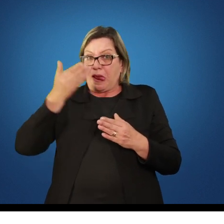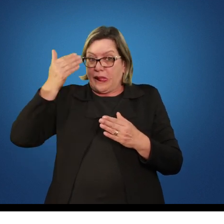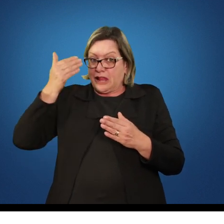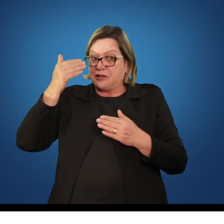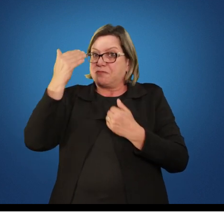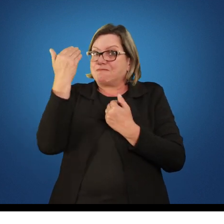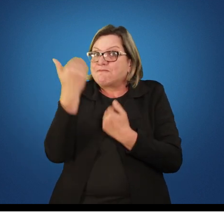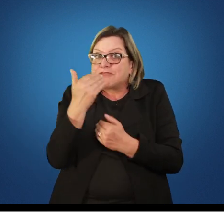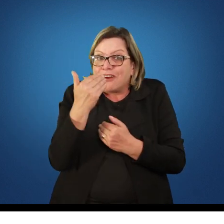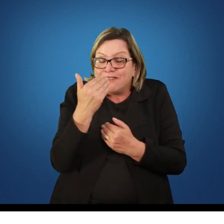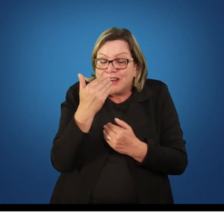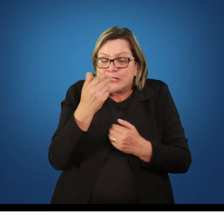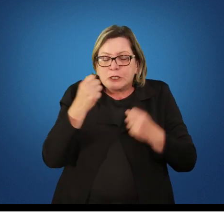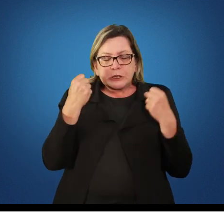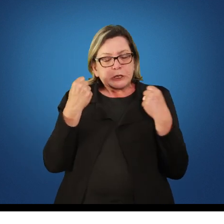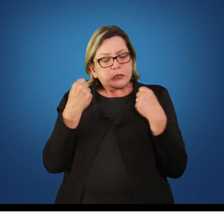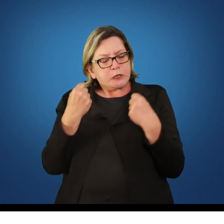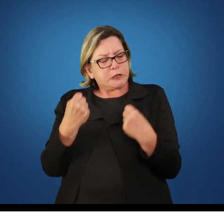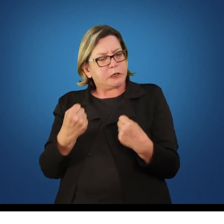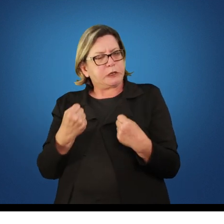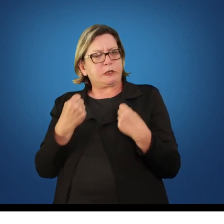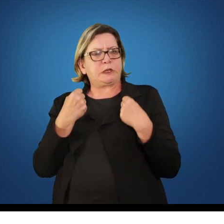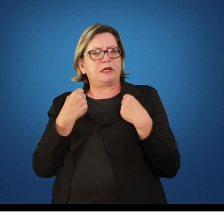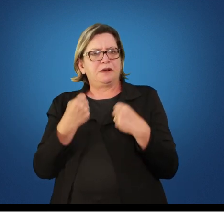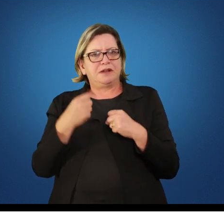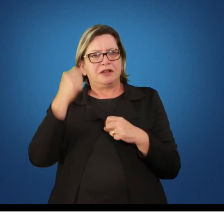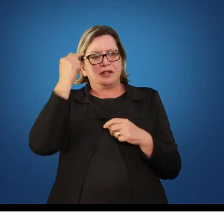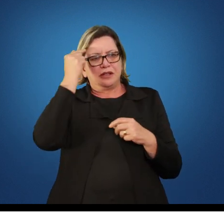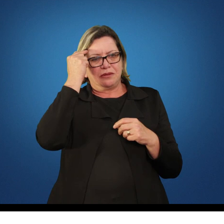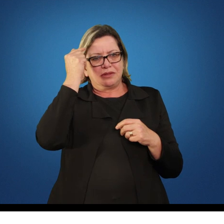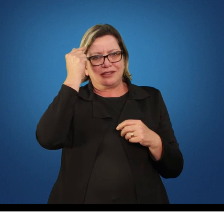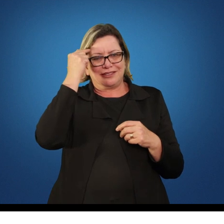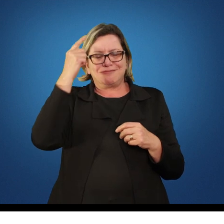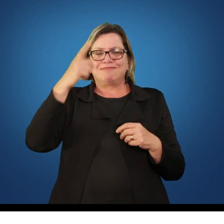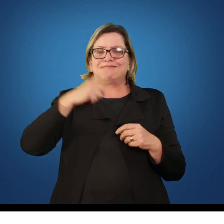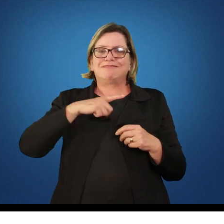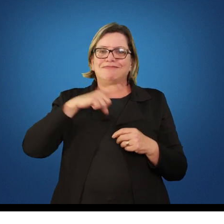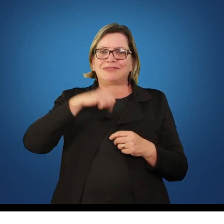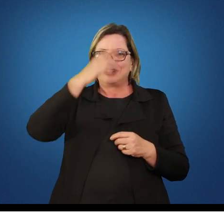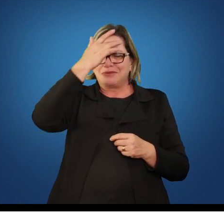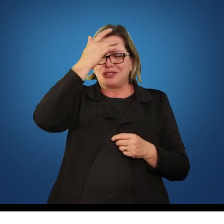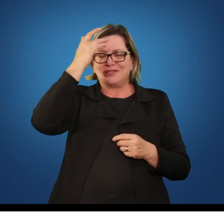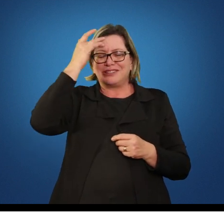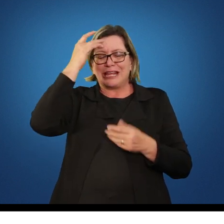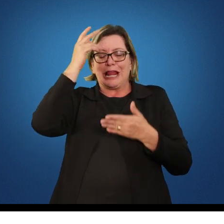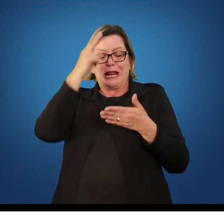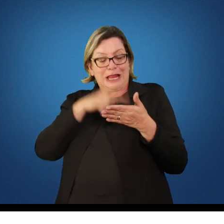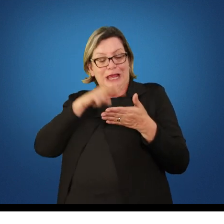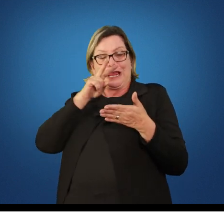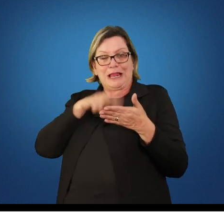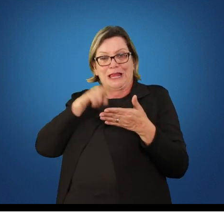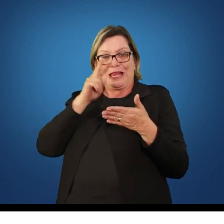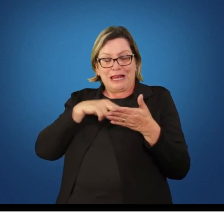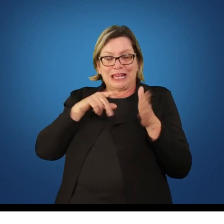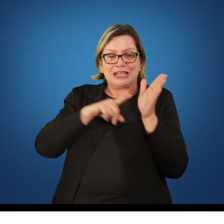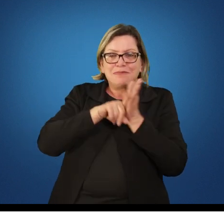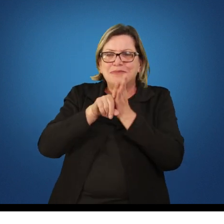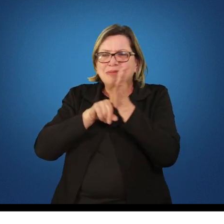pensando que teria um pessoal que iria ler iria pesquisar os textos